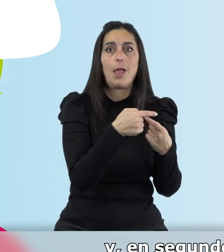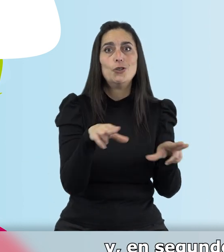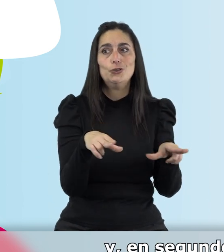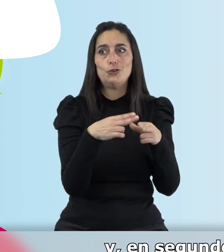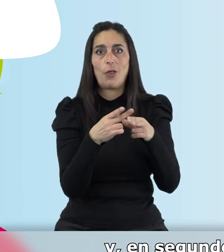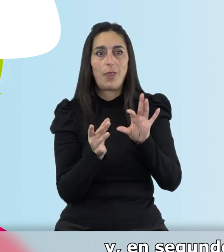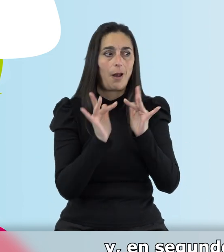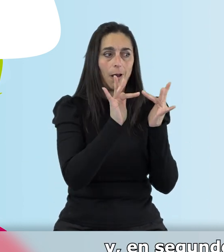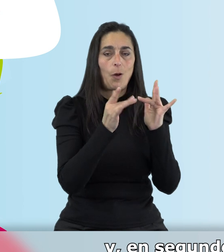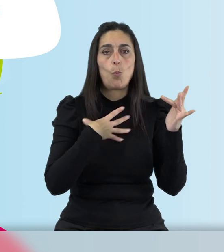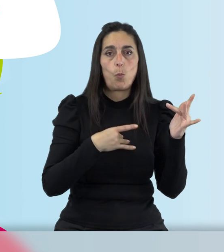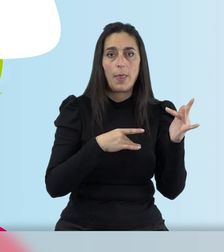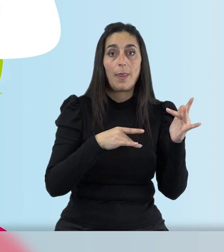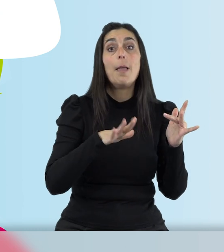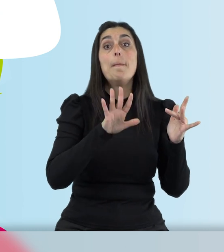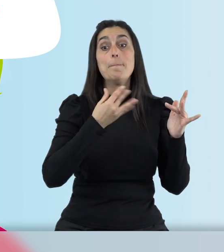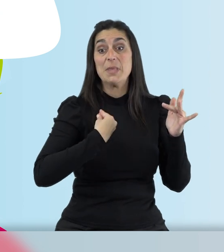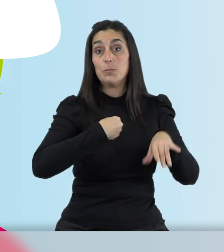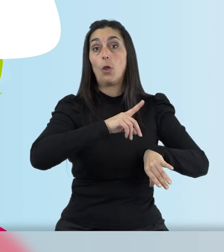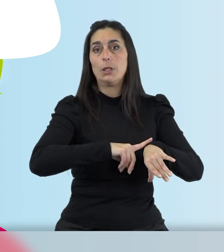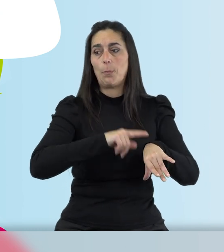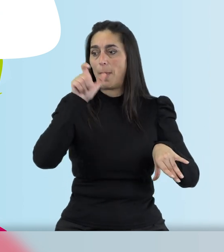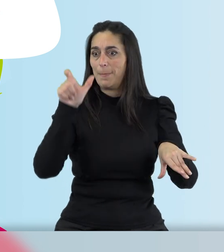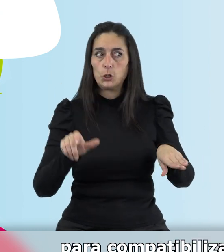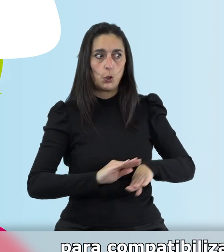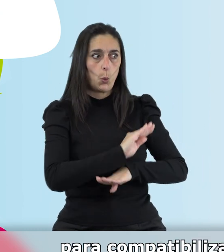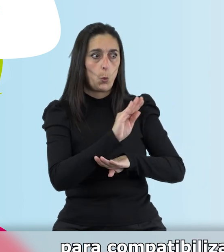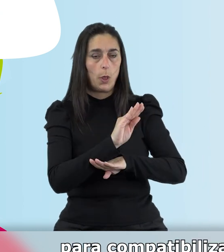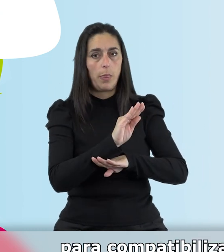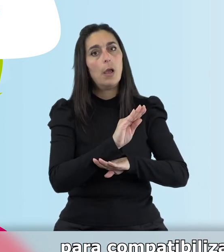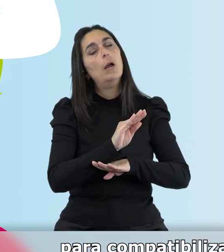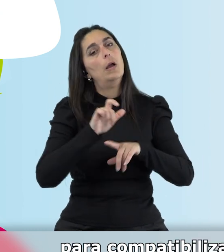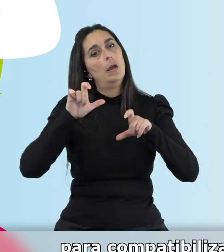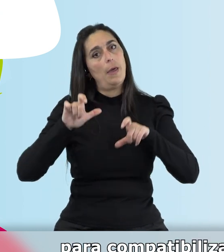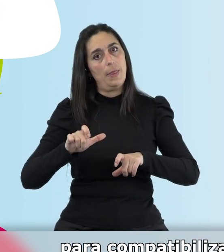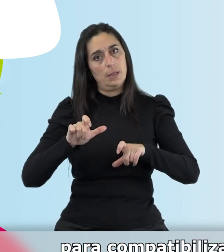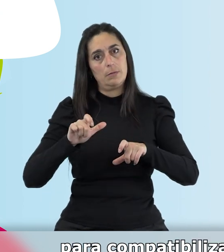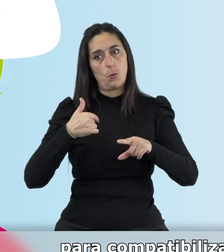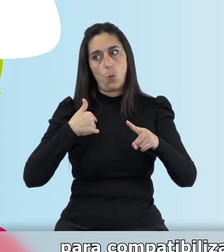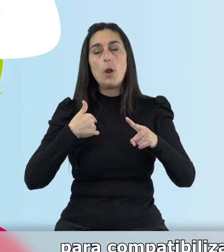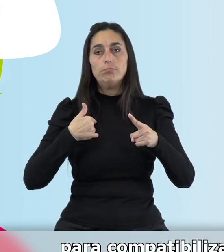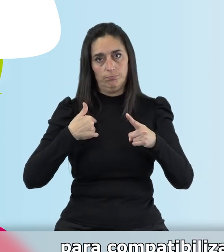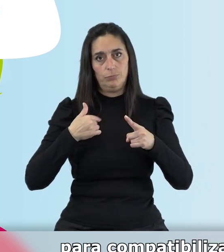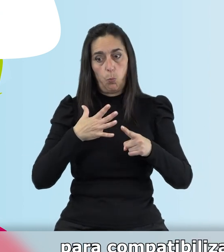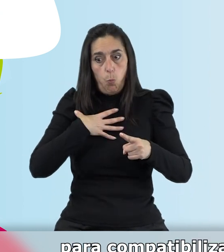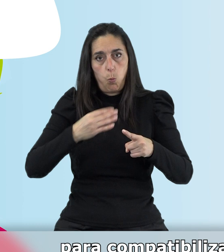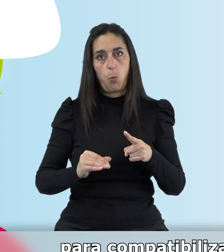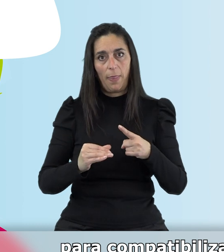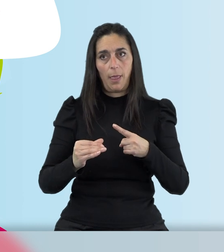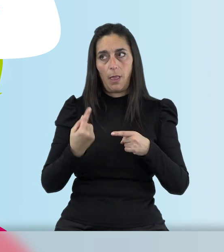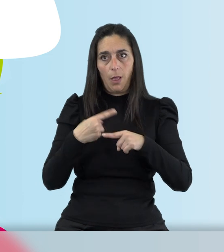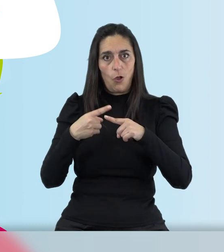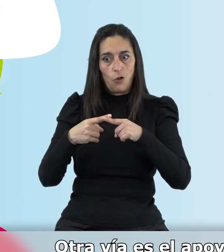segundo lugar, que la persona que cuida pueda tener esos momentos de respiro para compatibilizar el cuidado con otras